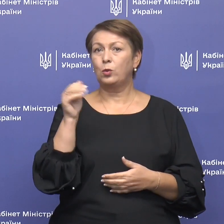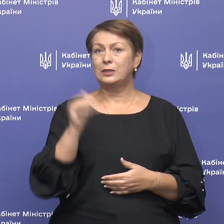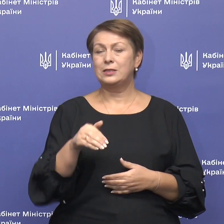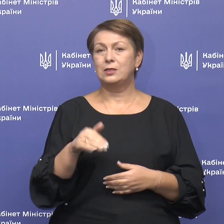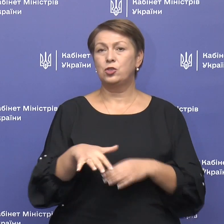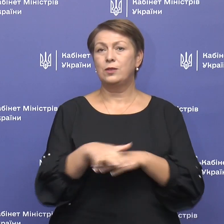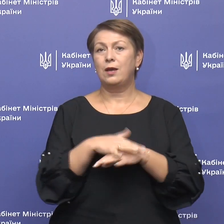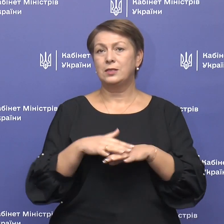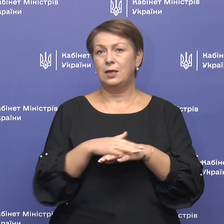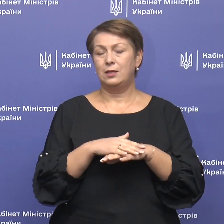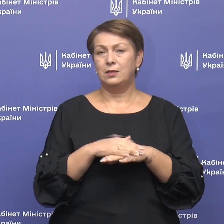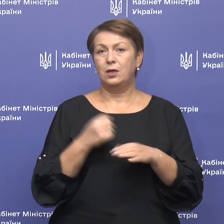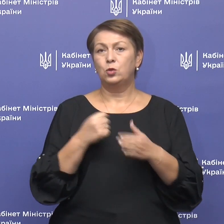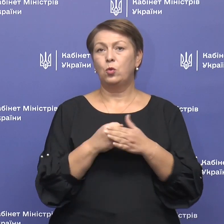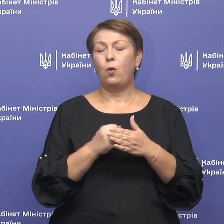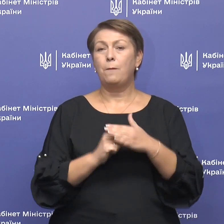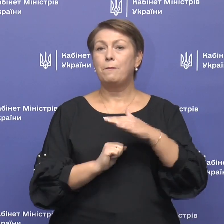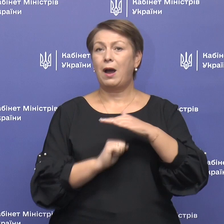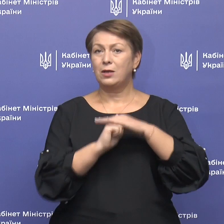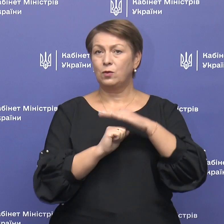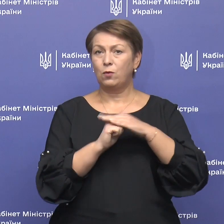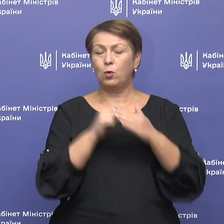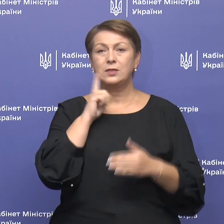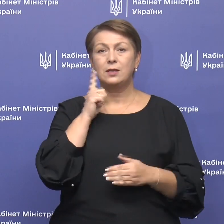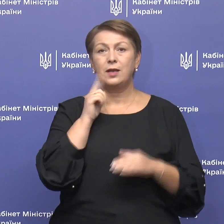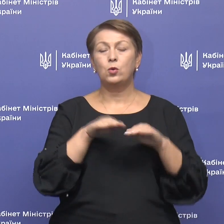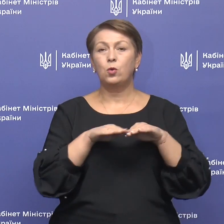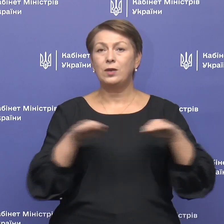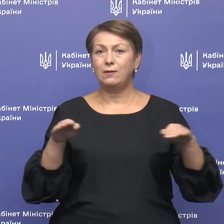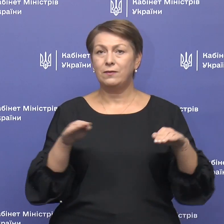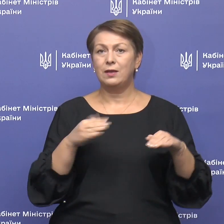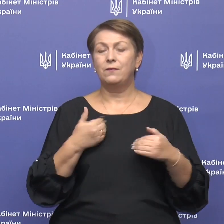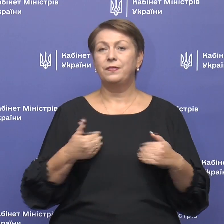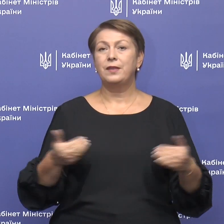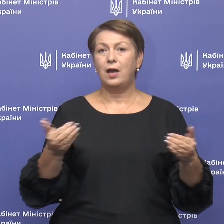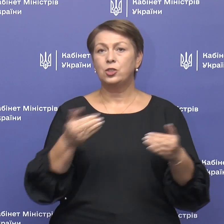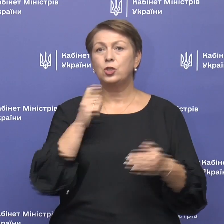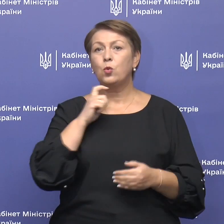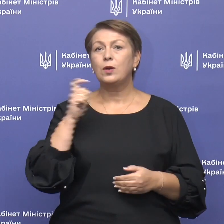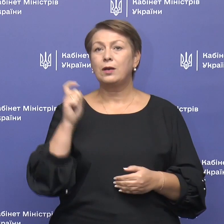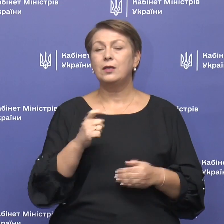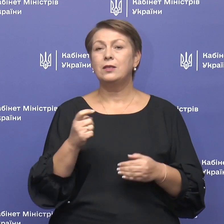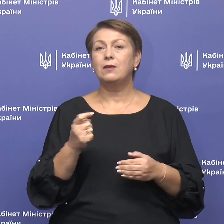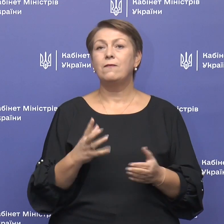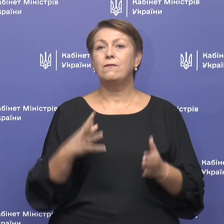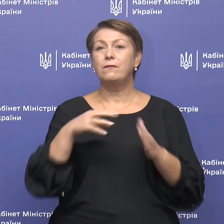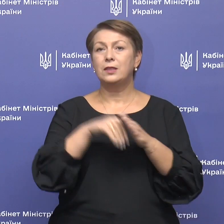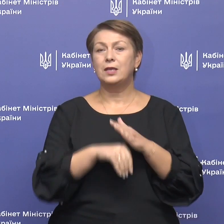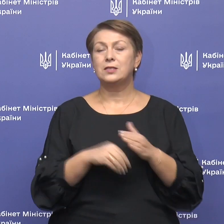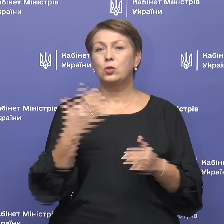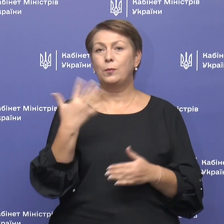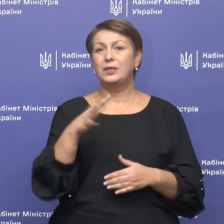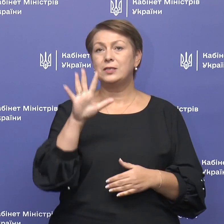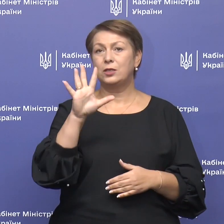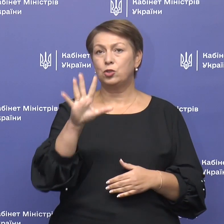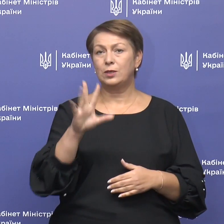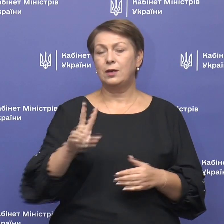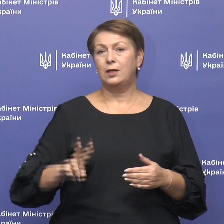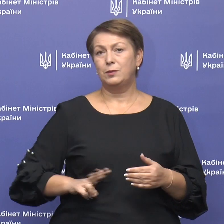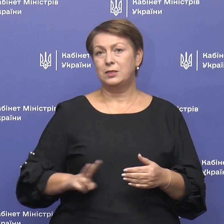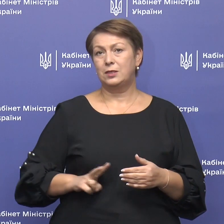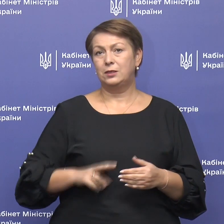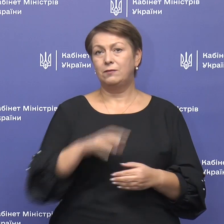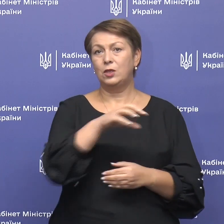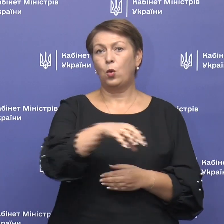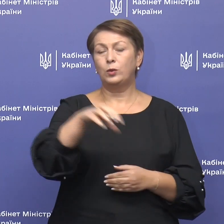До базового зеленого рівня в нашій Україні віднесено 54 адміністративних одиниць,